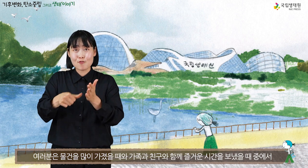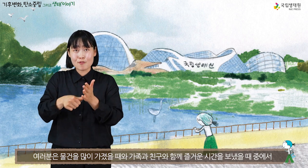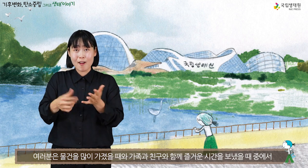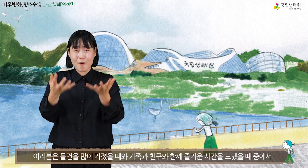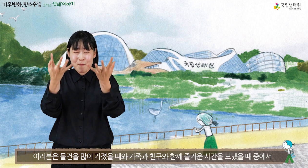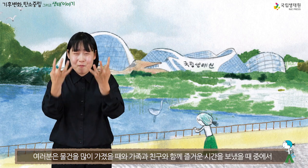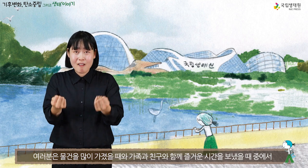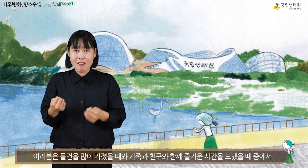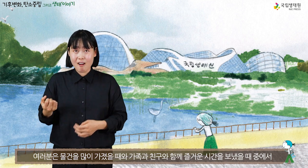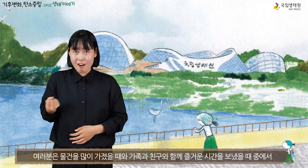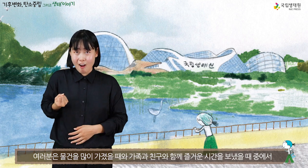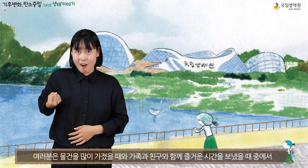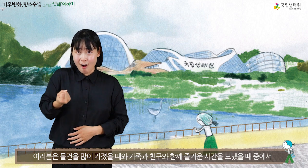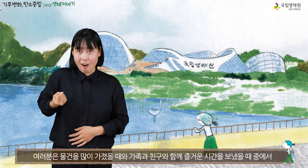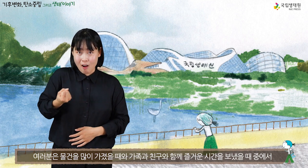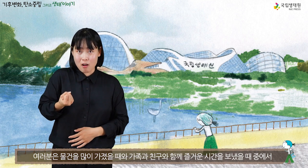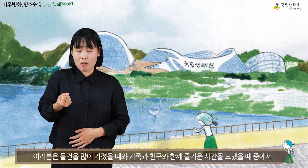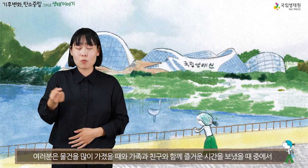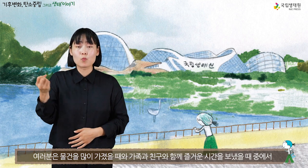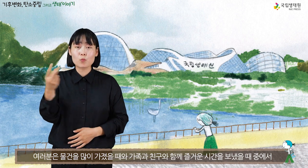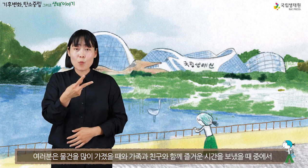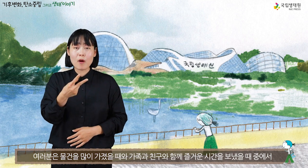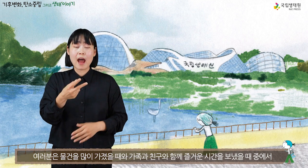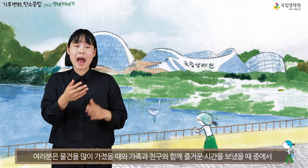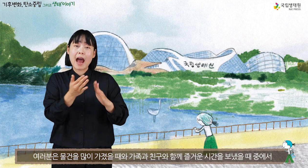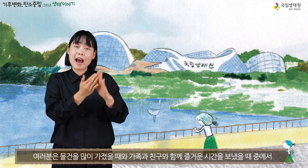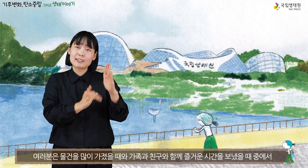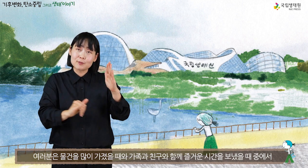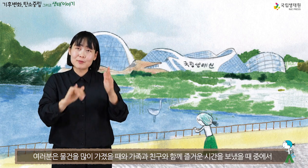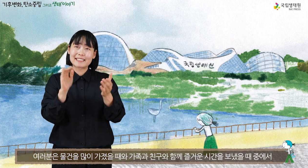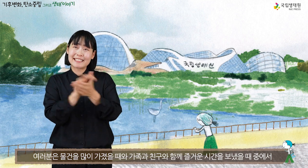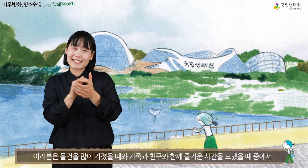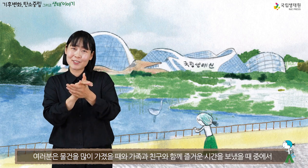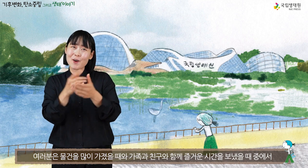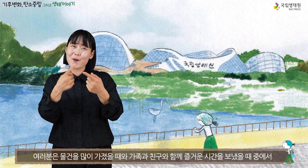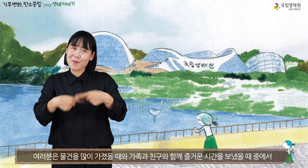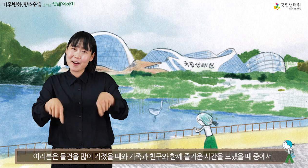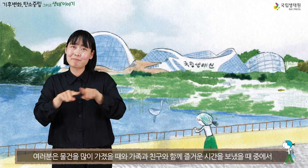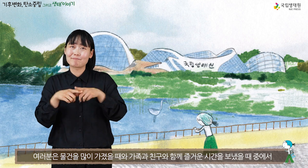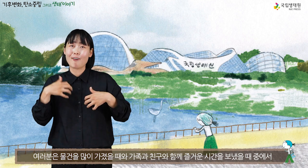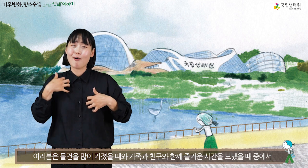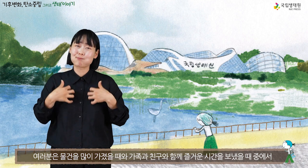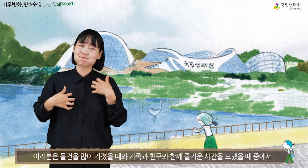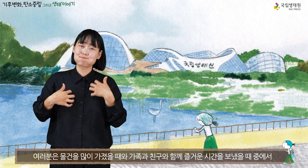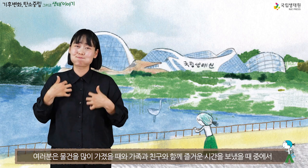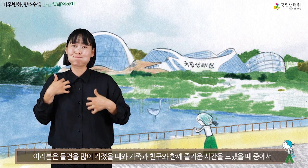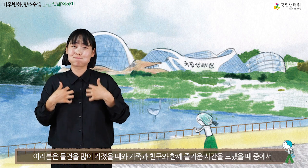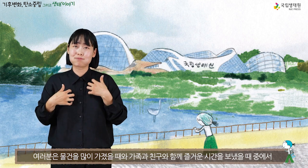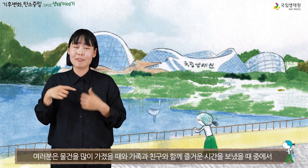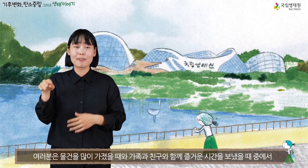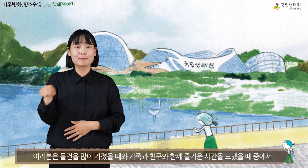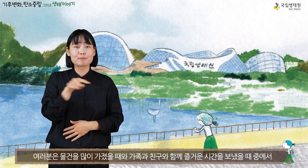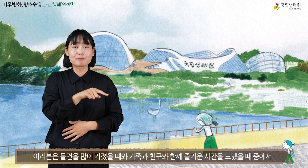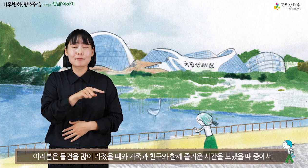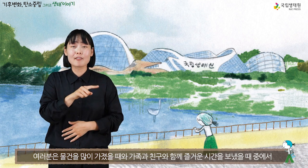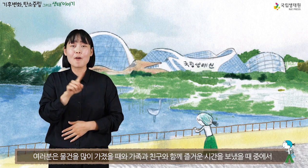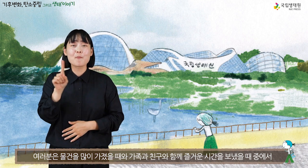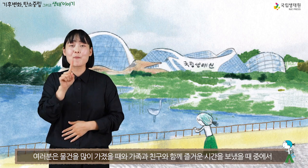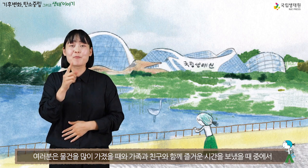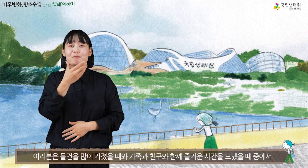여러분은 물건을 많이 가졌을 때와 가족과 친구와 함께 즐거운 시간을 보냈을 때 중에서